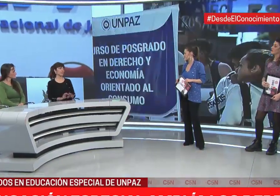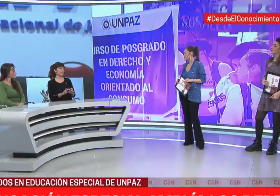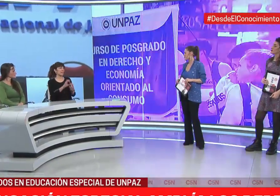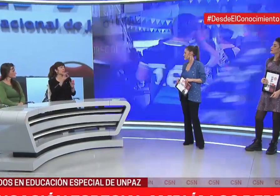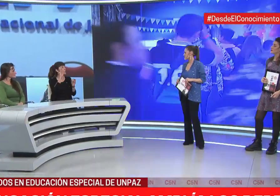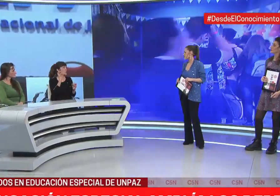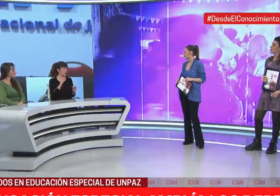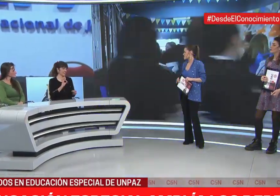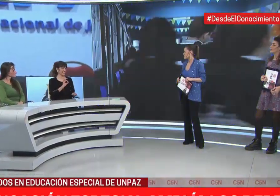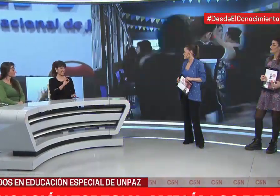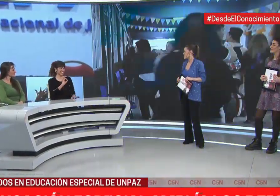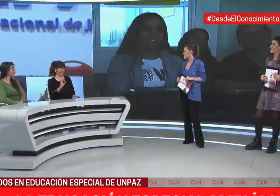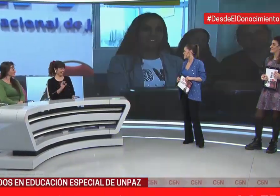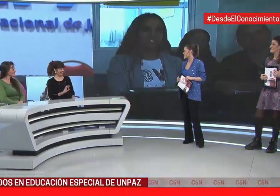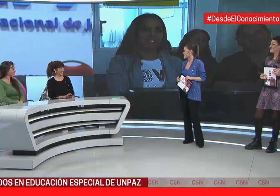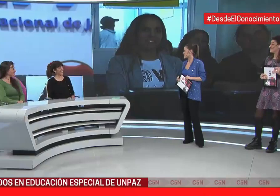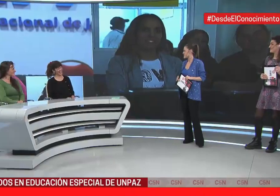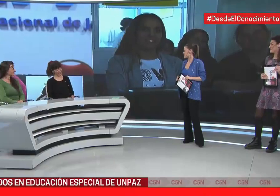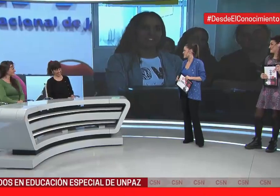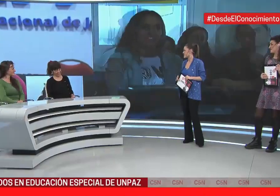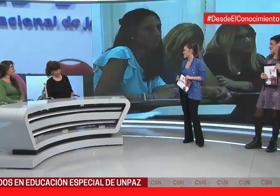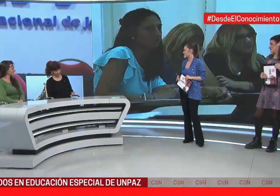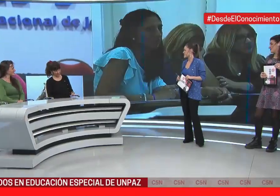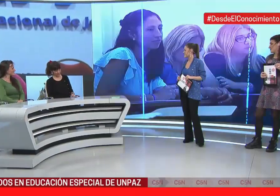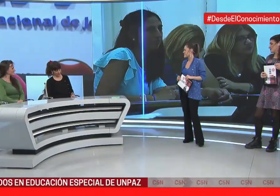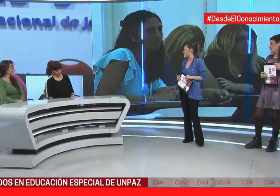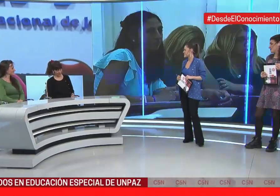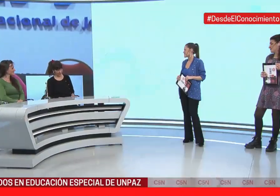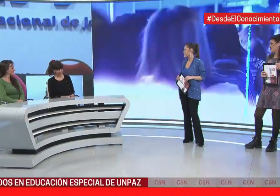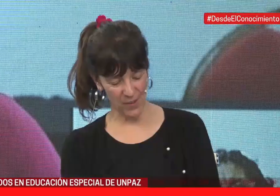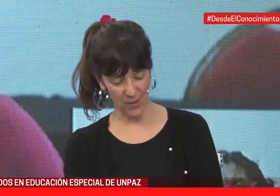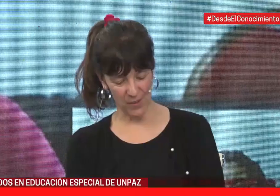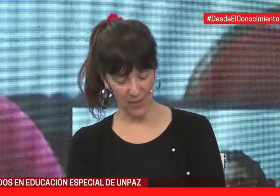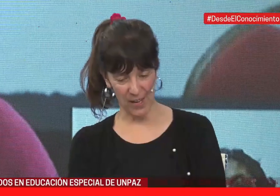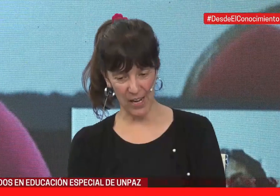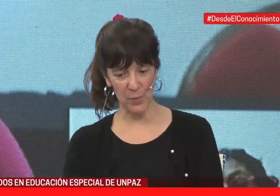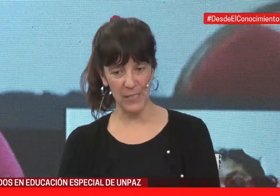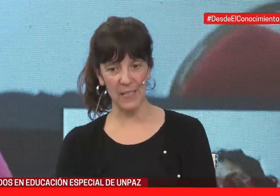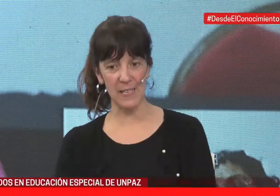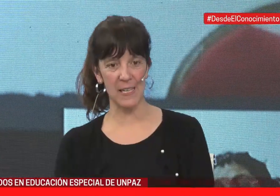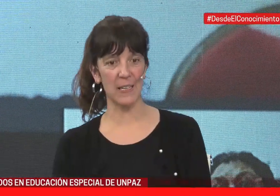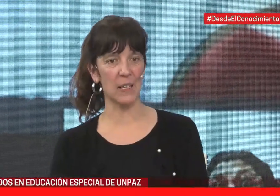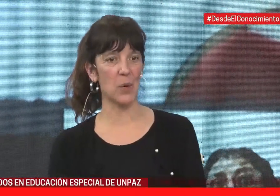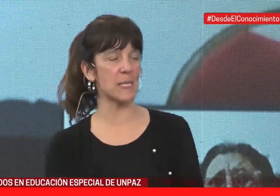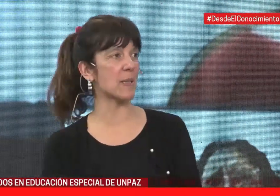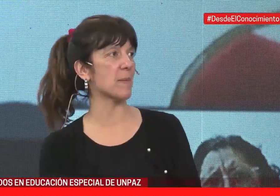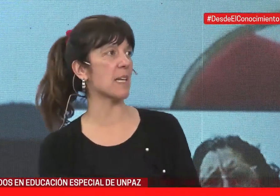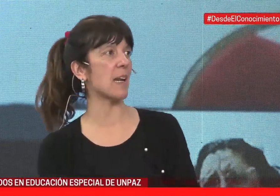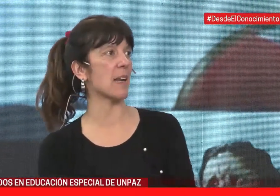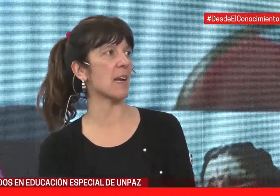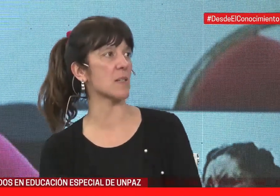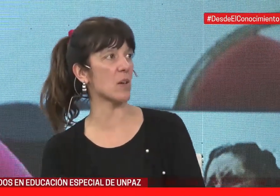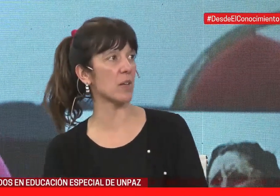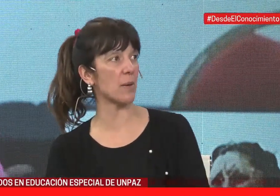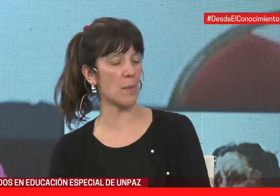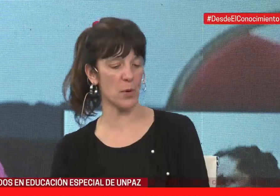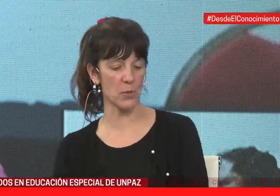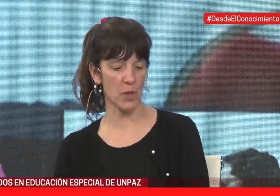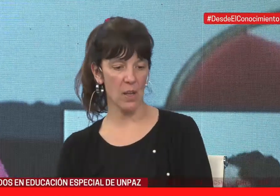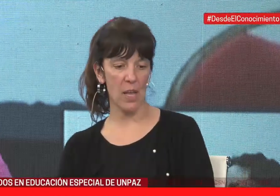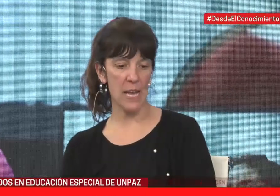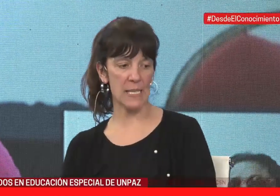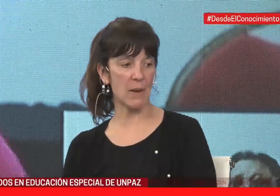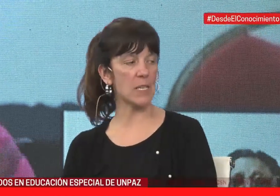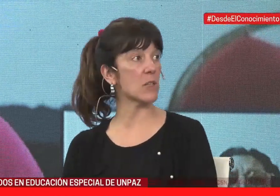Nombro, elijo uno. Sí. Un beneficio, algo muy interesante que nos pasa también, es la relación que